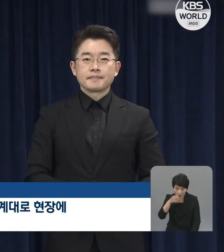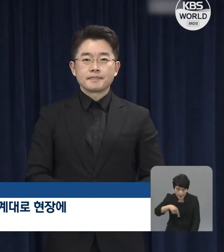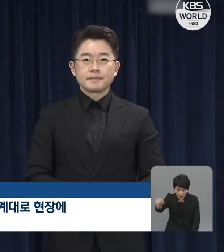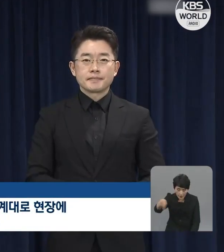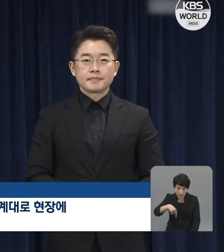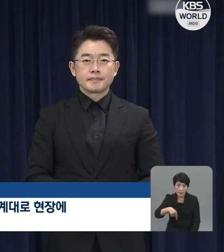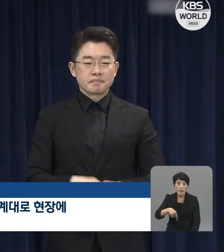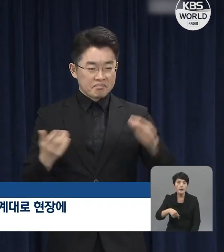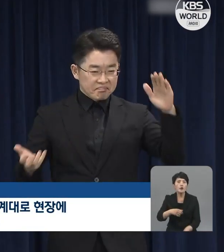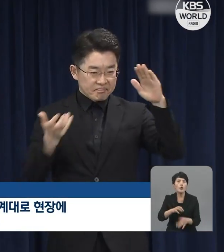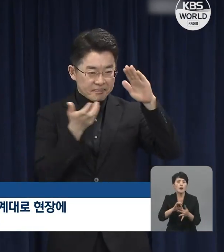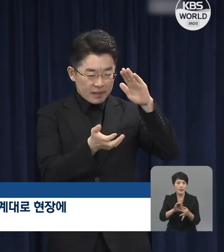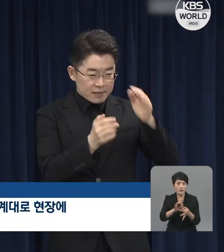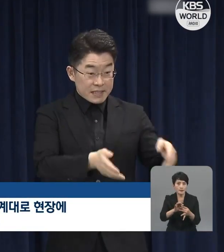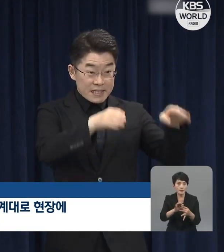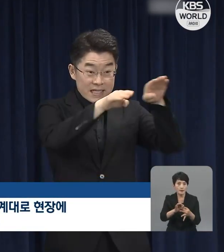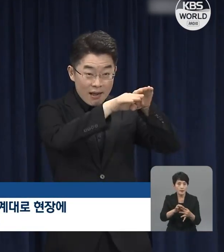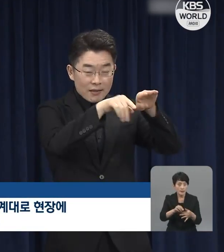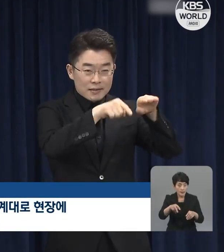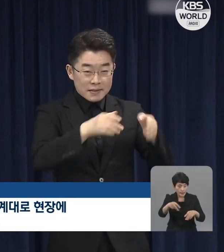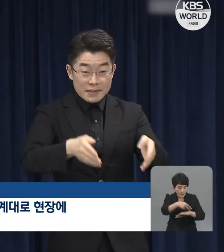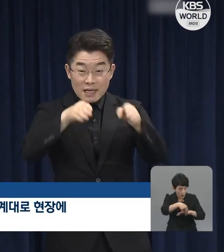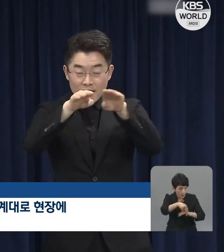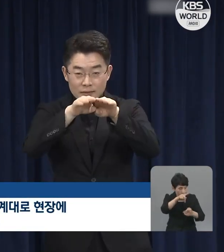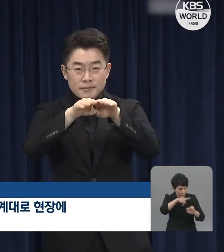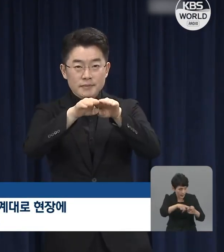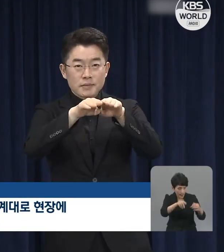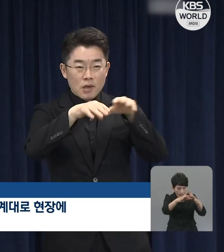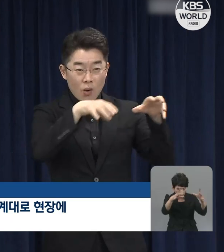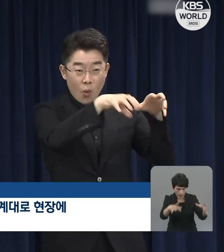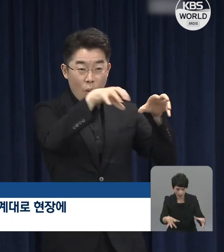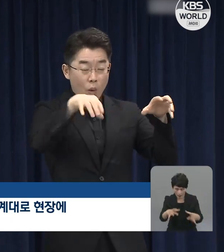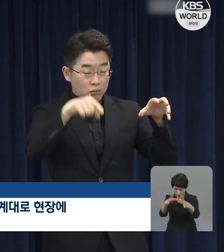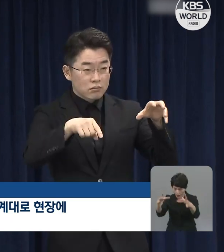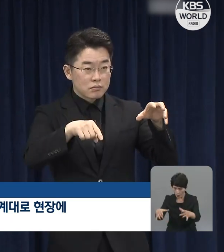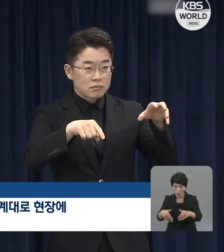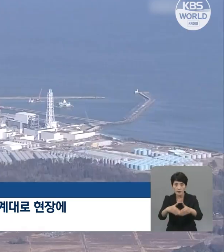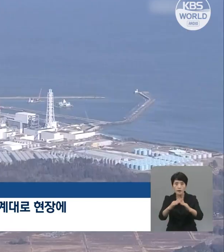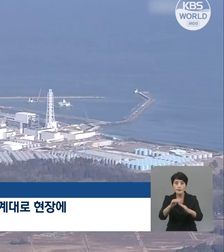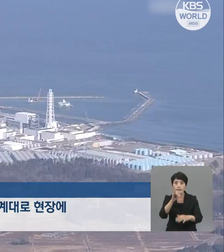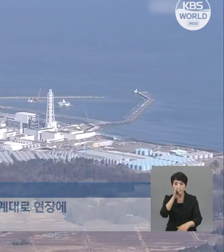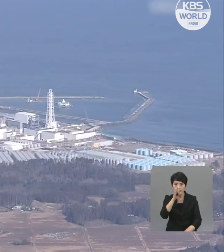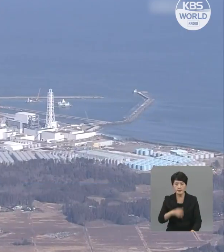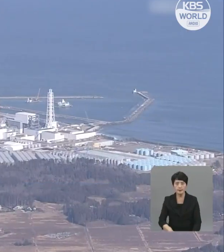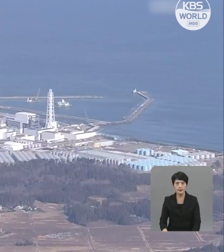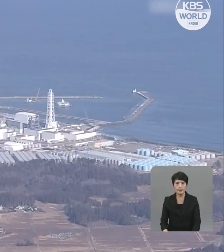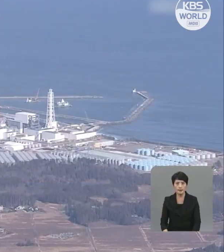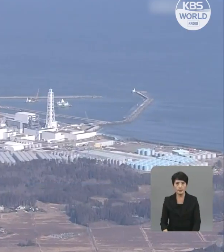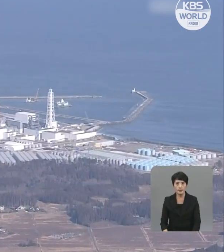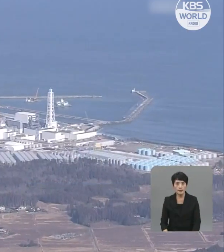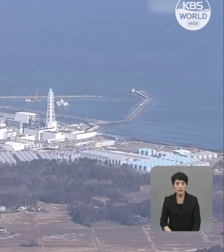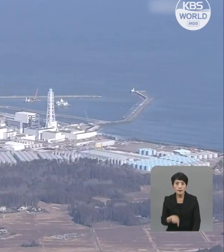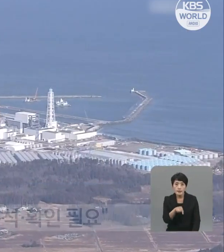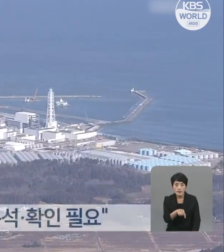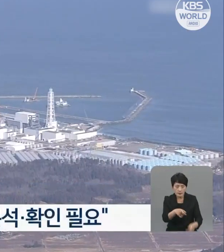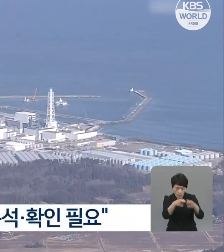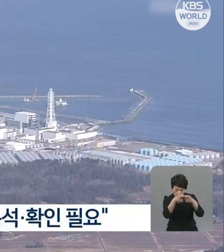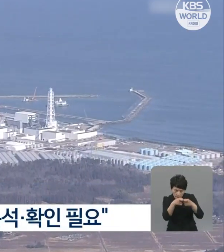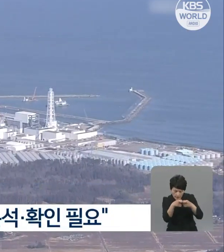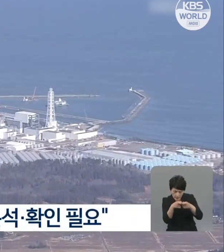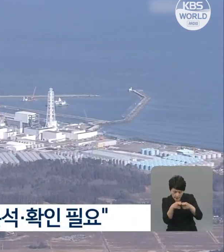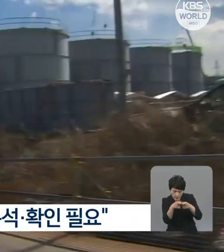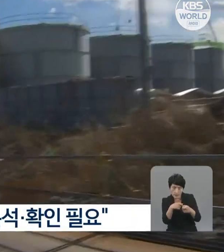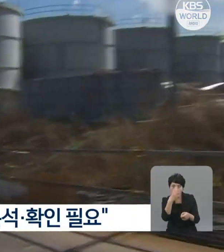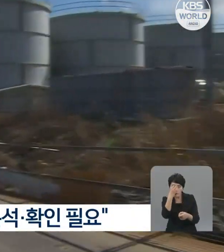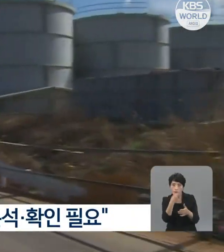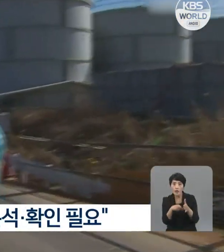bị chính đã được lắp đặt tại hiện trường theo đúng với bản thiết kế cũng như kiểm tra cả các biện pháp ngăn chặn việc xả nước thải nhiễm xạ trong trường hợp phát sinh